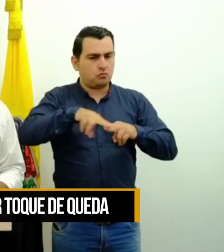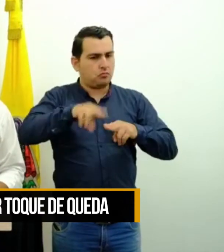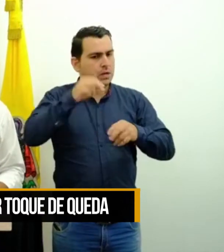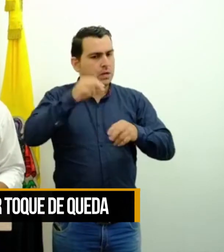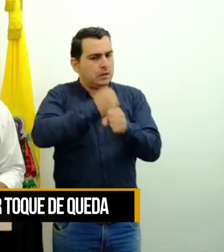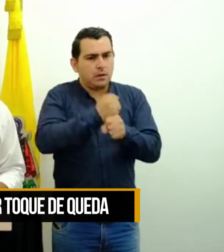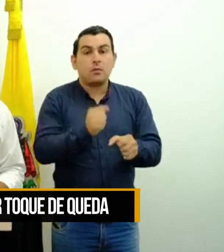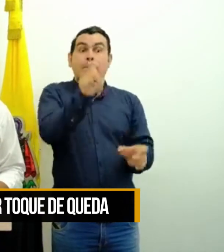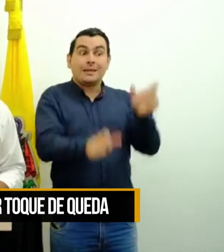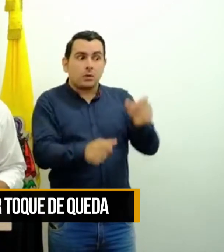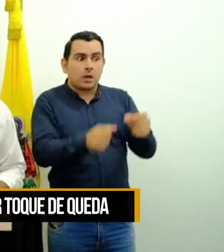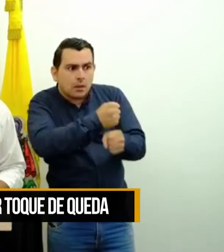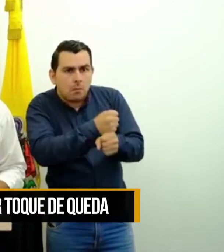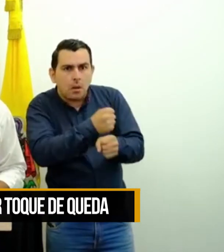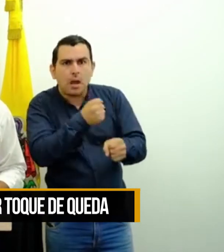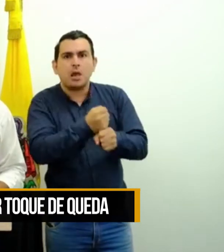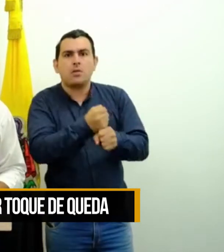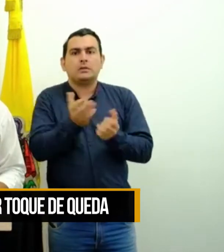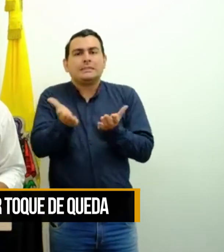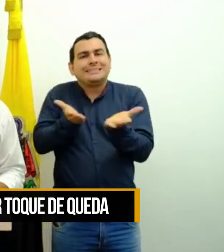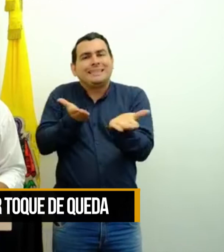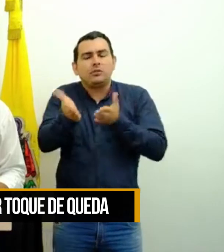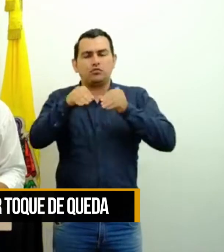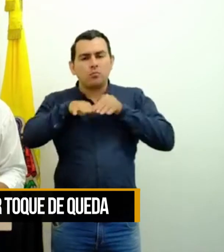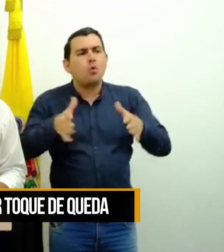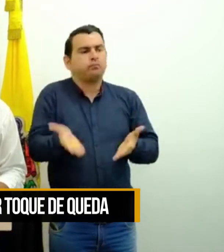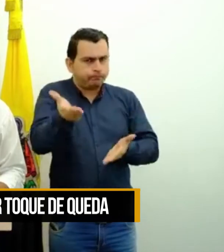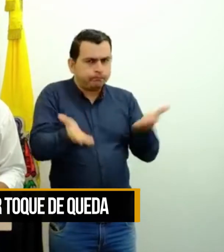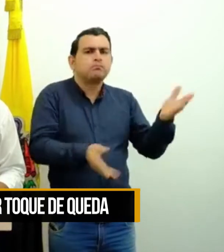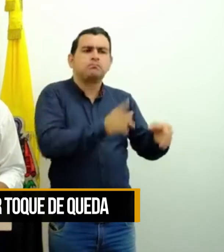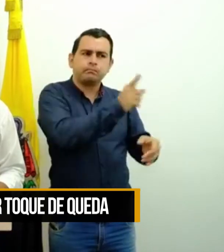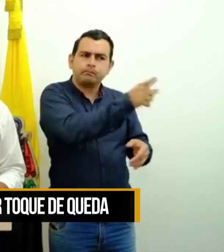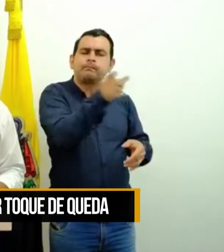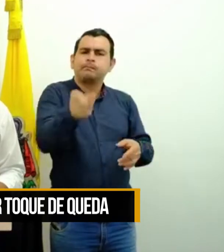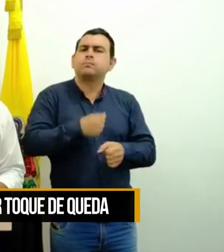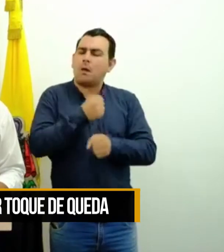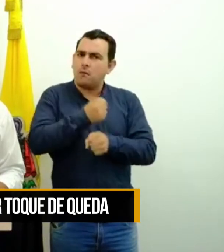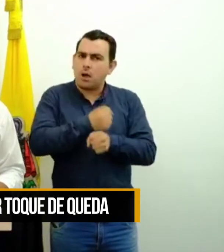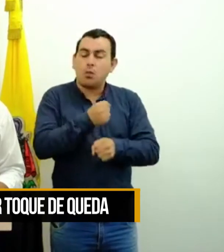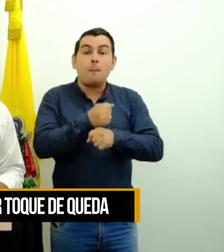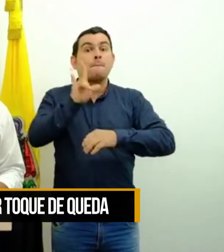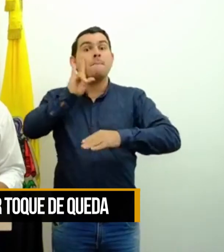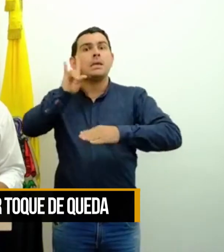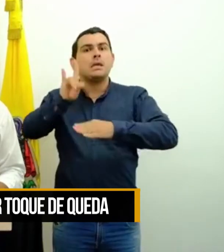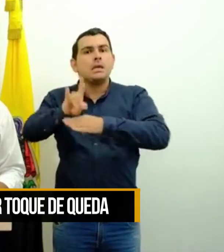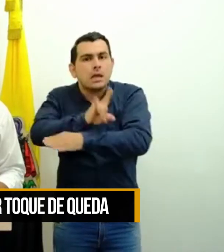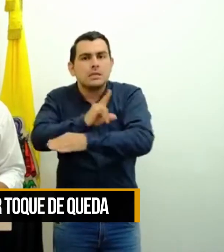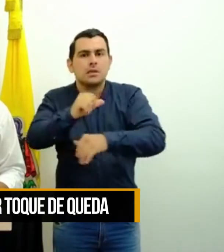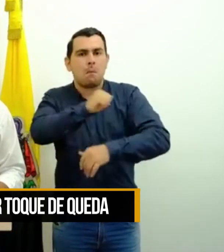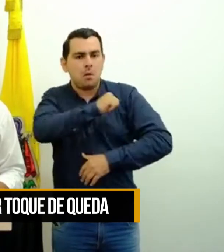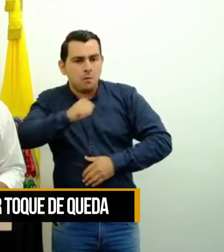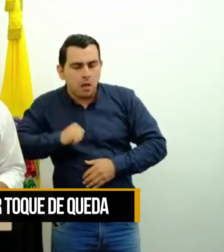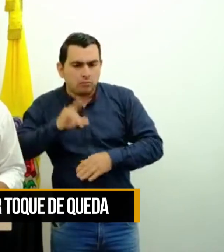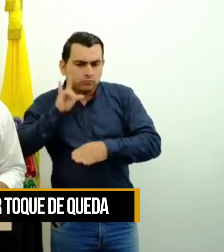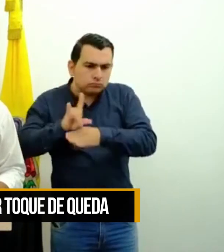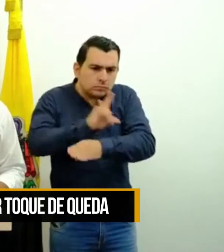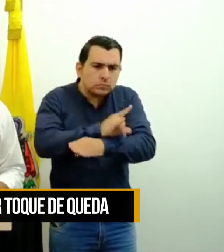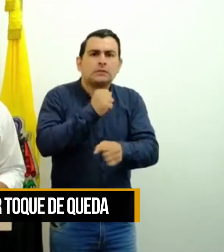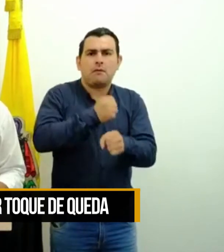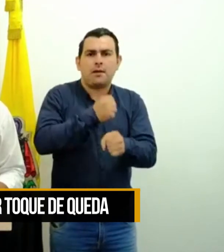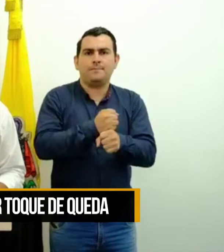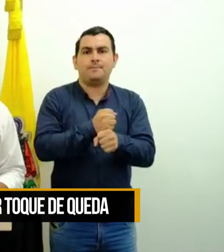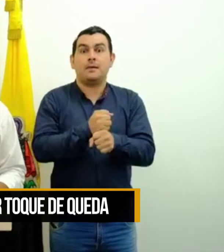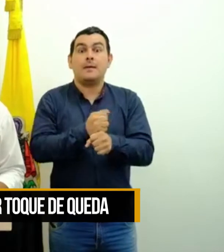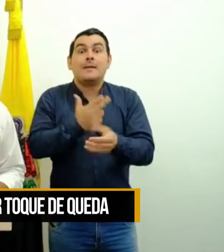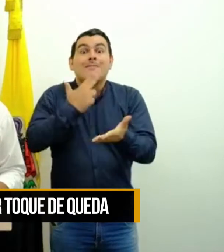funcionamiento de nuestros servicios públicos, la vigilancia privada va a estar trabajando, las mensajerías son muy